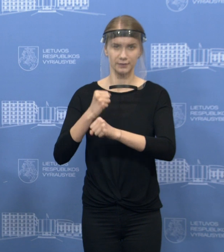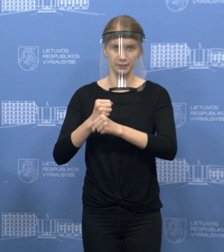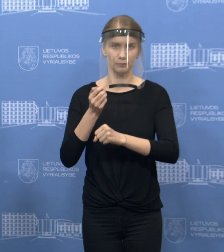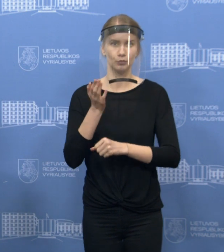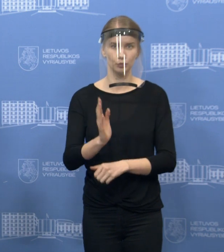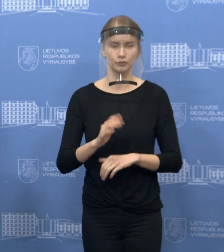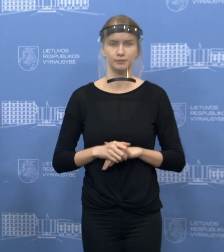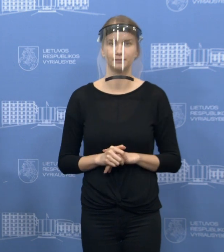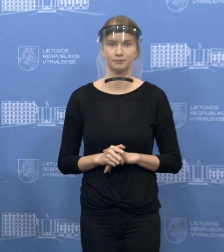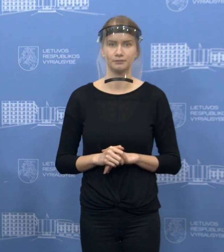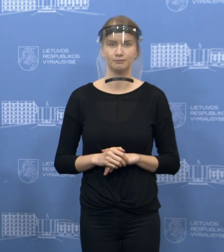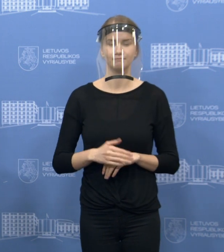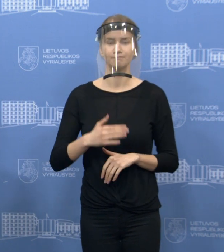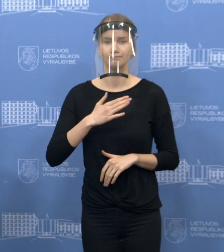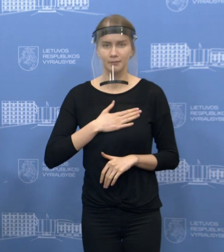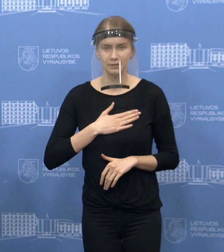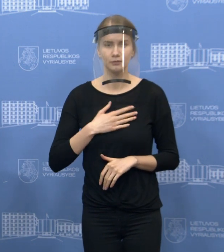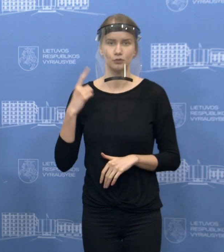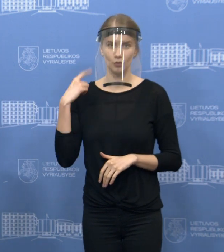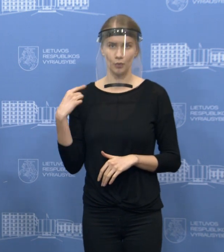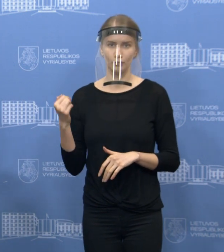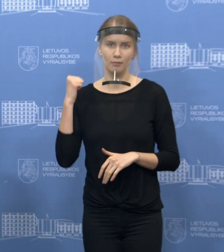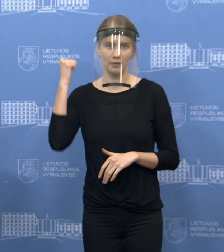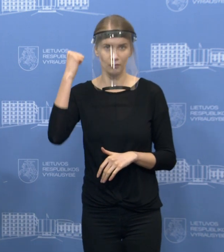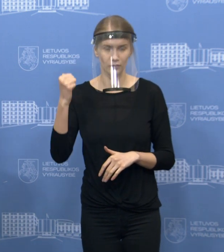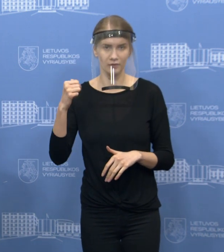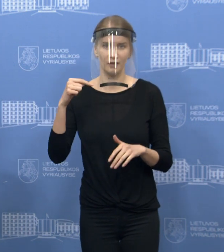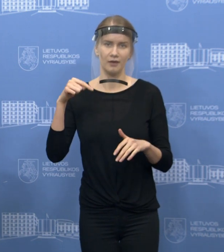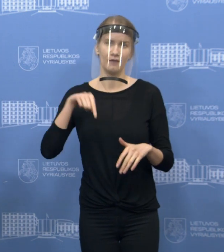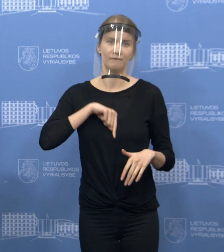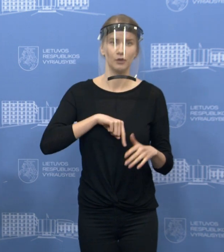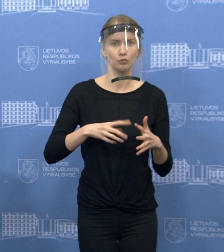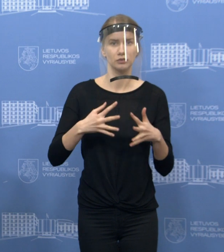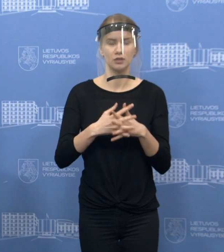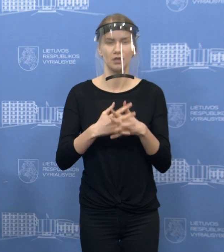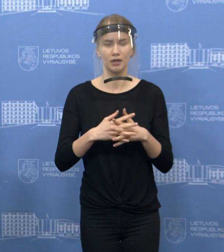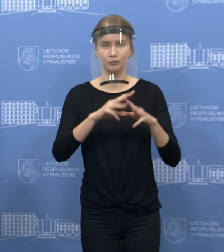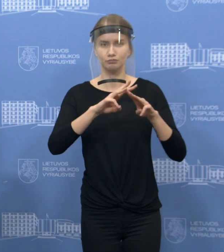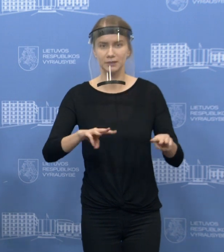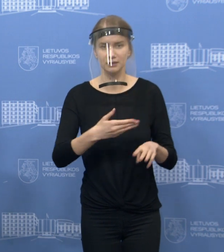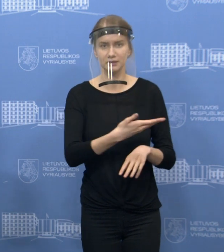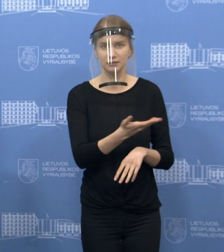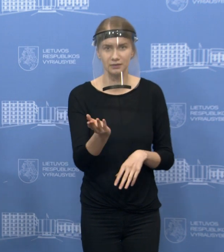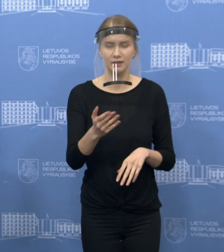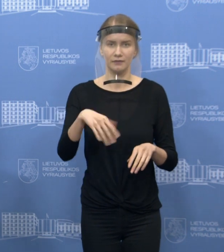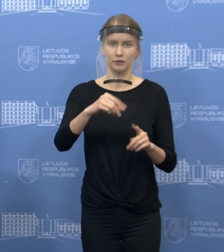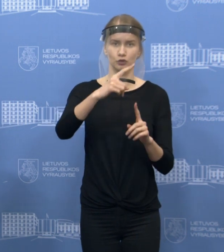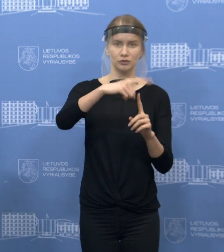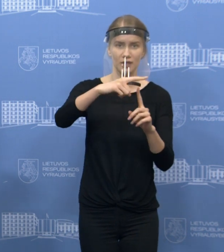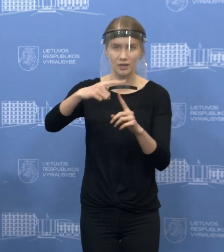nuo savęs noriu padėkoti vidaus reikalų sistemos institucijom, kurios irgi suteiks mums pagalba.